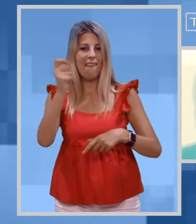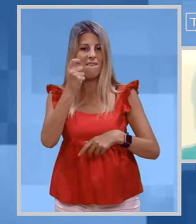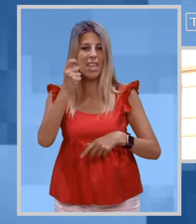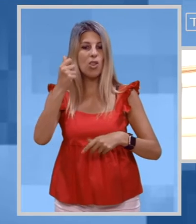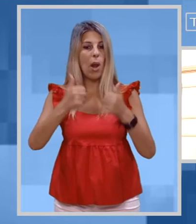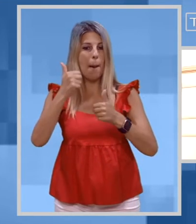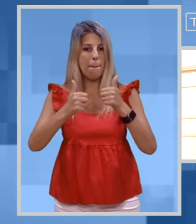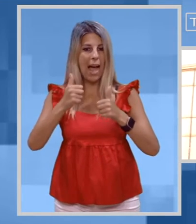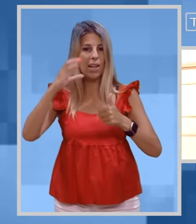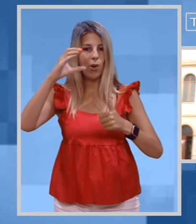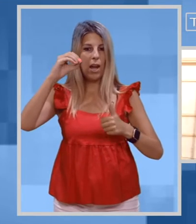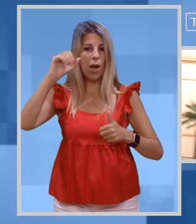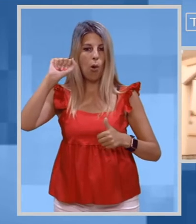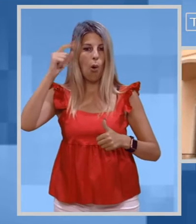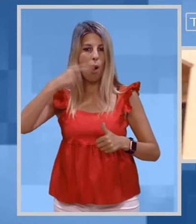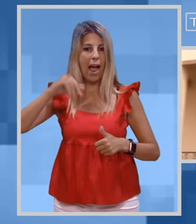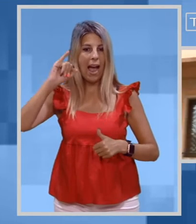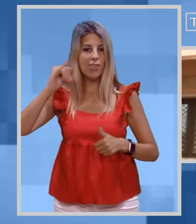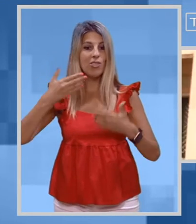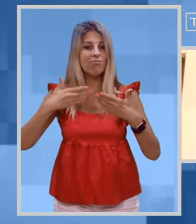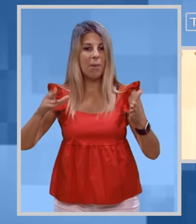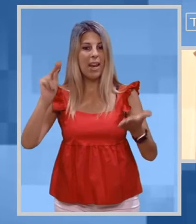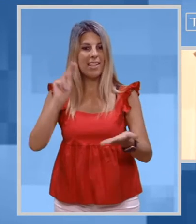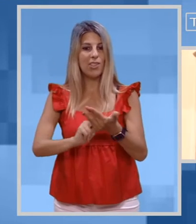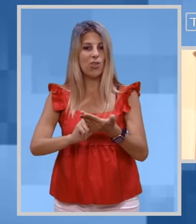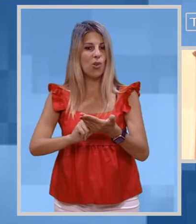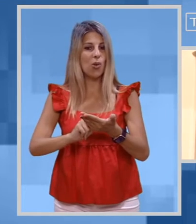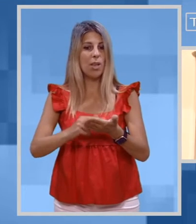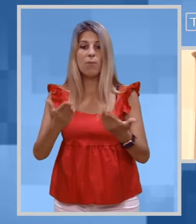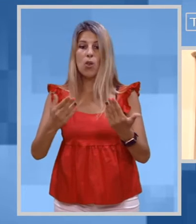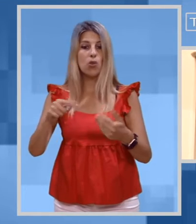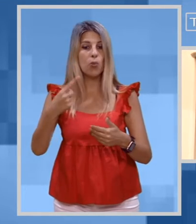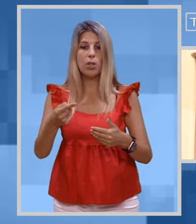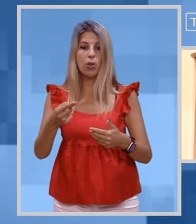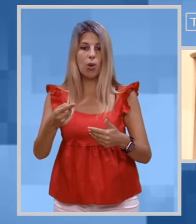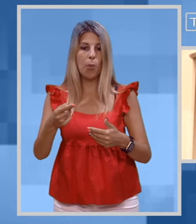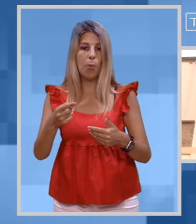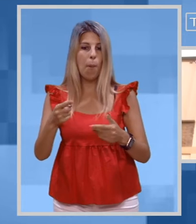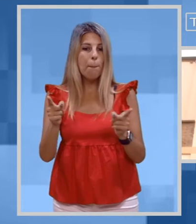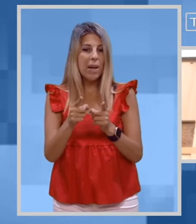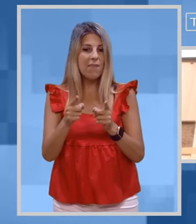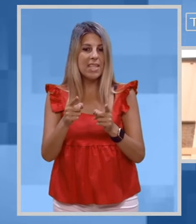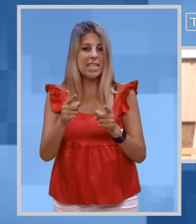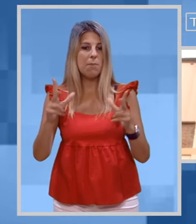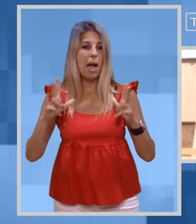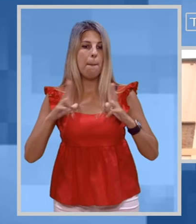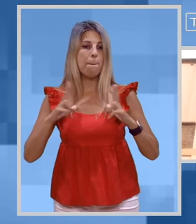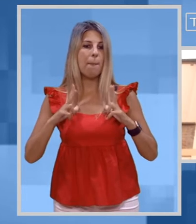aprirà le iscrizioni subito dopo la brevissima pausa ferragostana, ha affermato Santuccio.